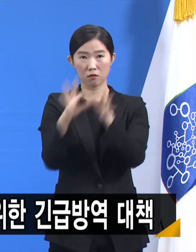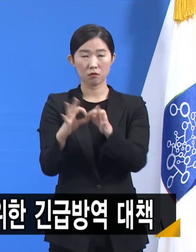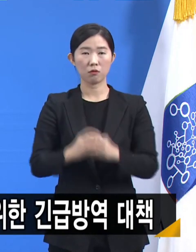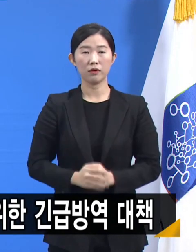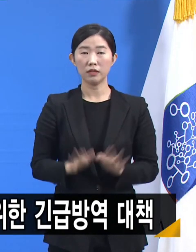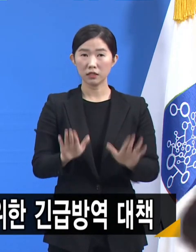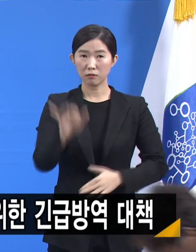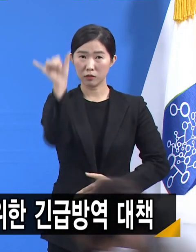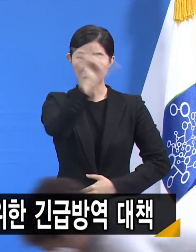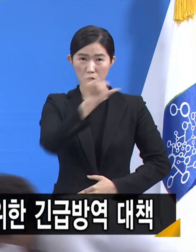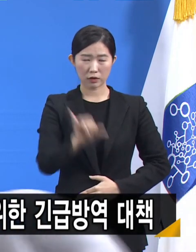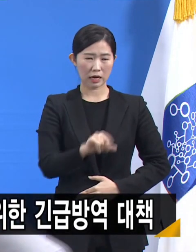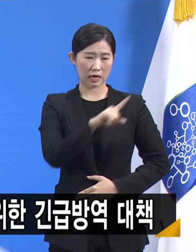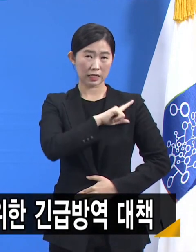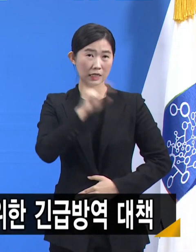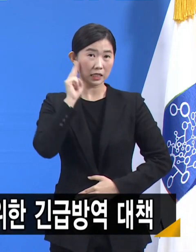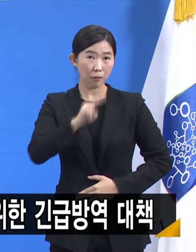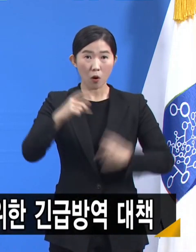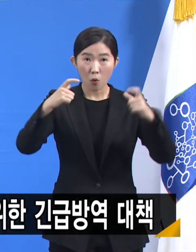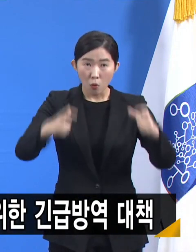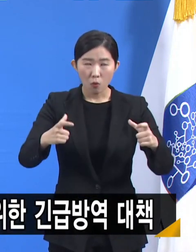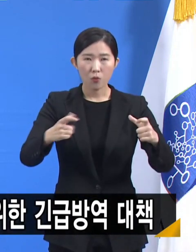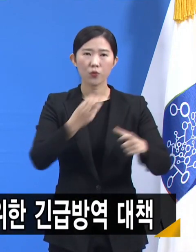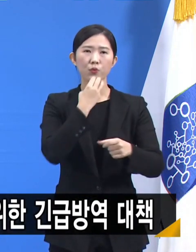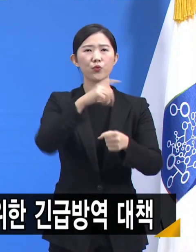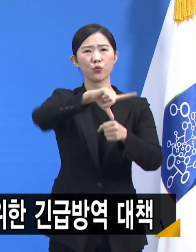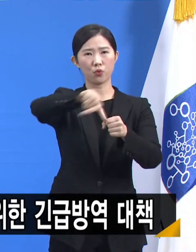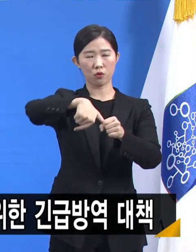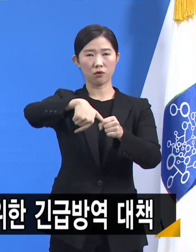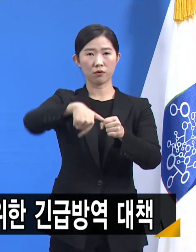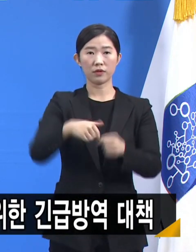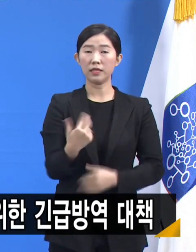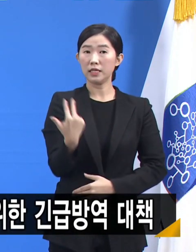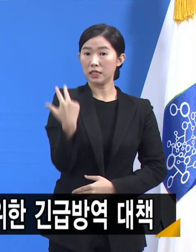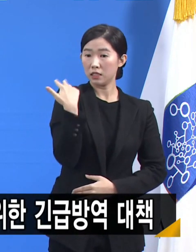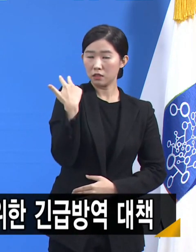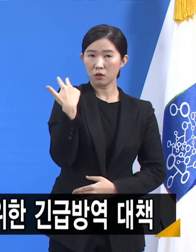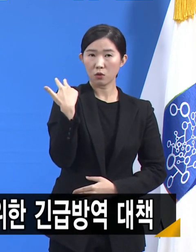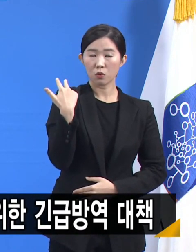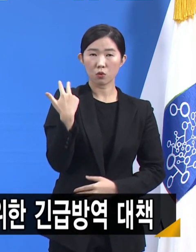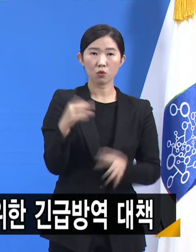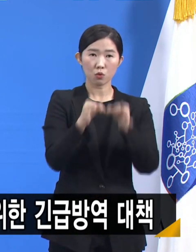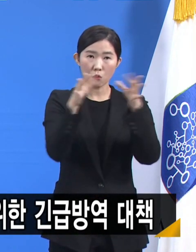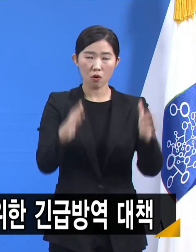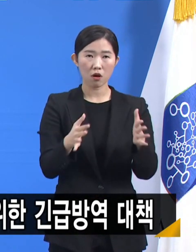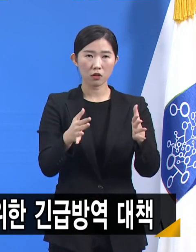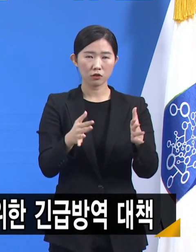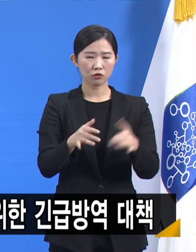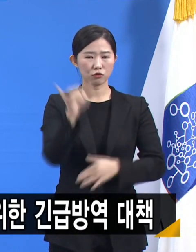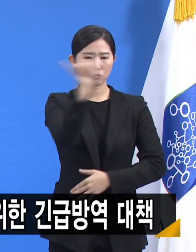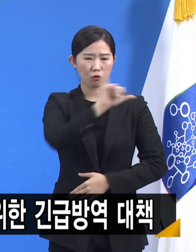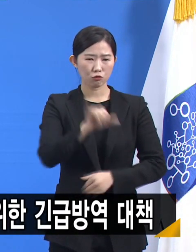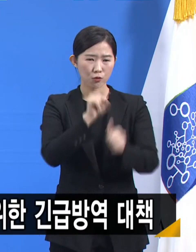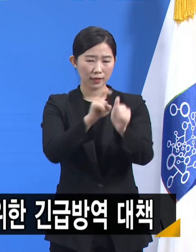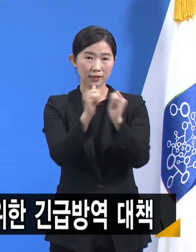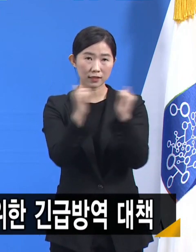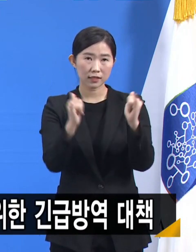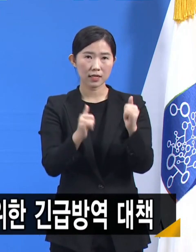전국에서 가장 위중한 지역은 수도권이고 지난 일주일간 전국 확진자의 71%가